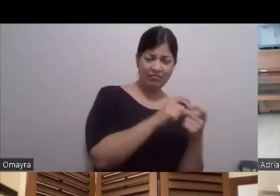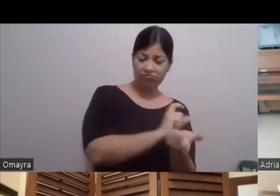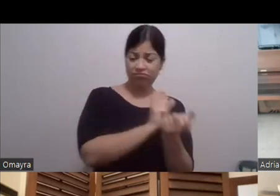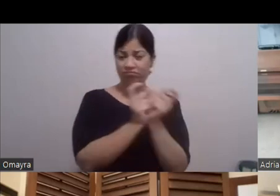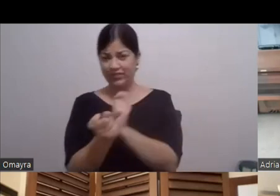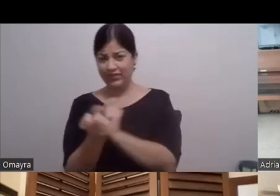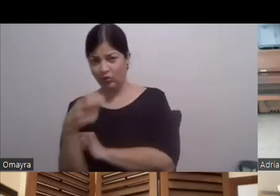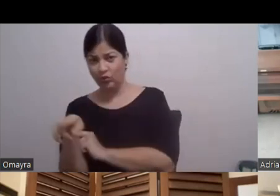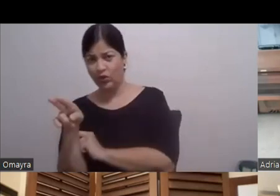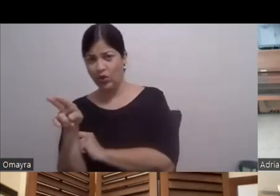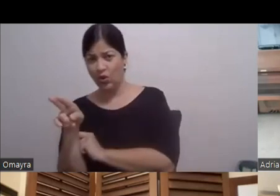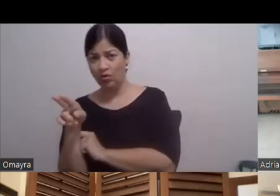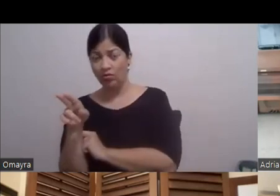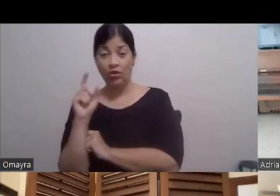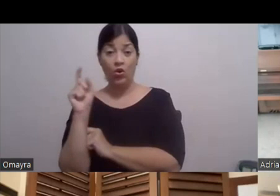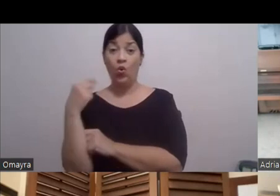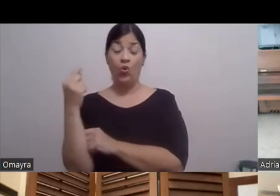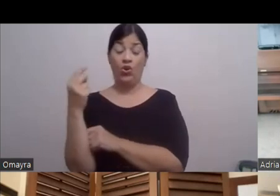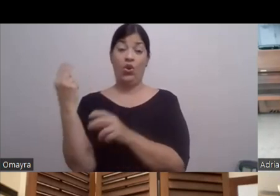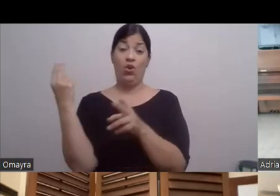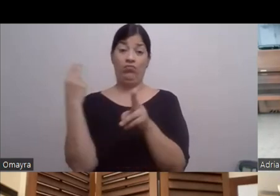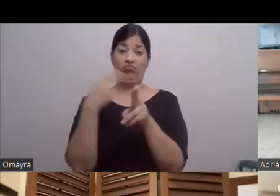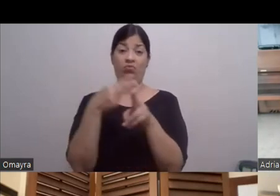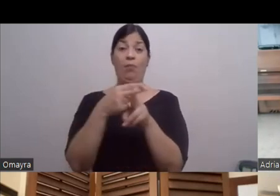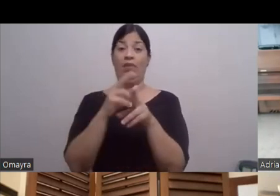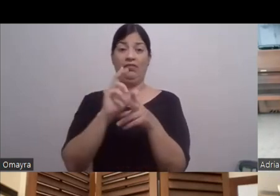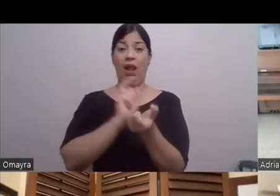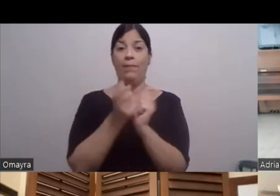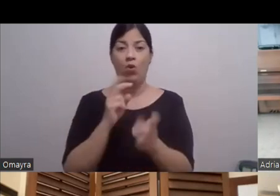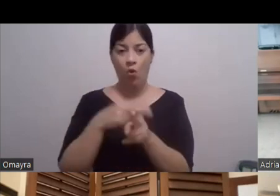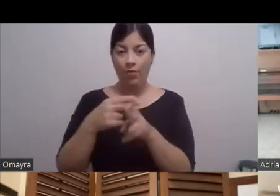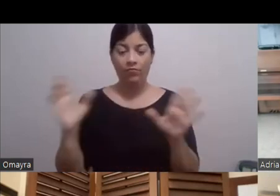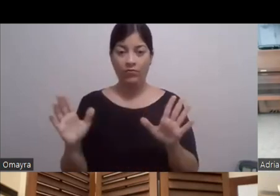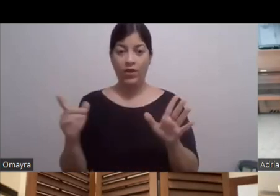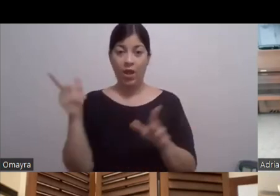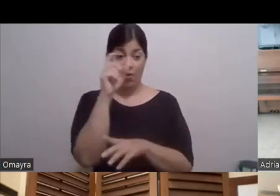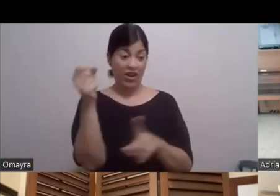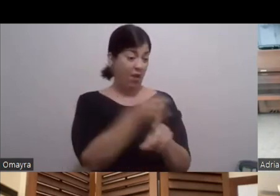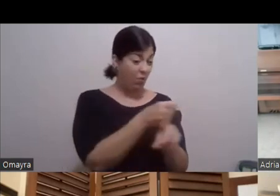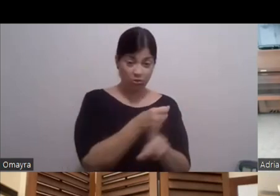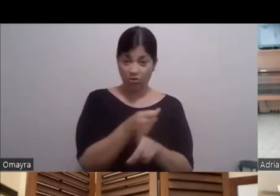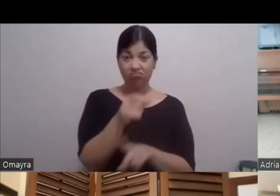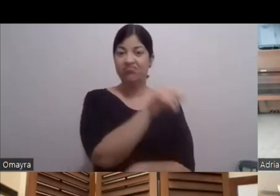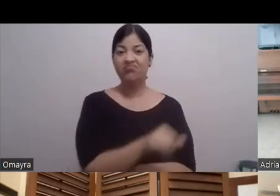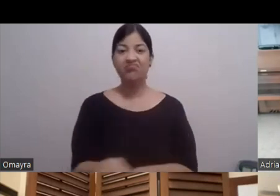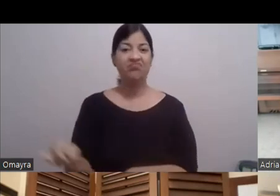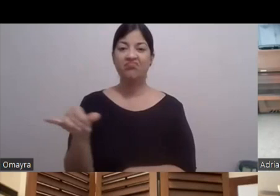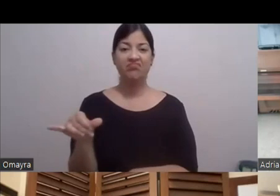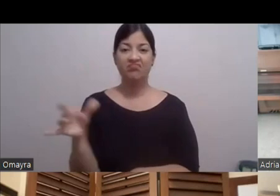solamente de nombre Porque siguieron Las mismas barbaridades Con maltratos Y demás Abusos Contra nuestra gente Y nuestros